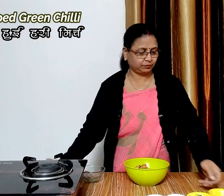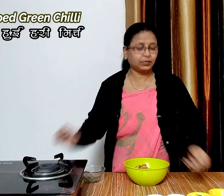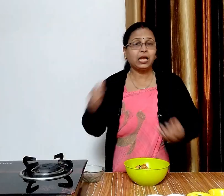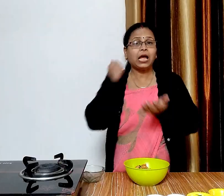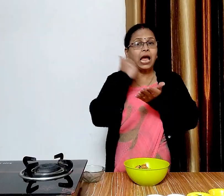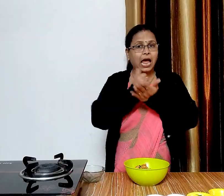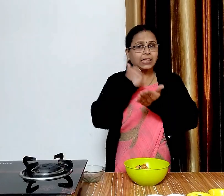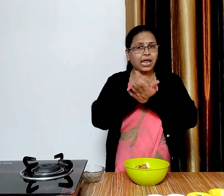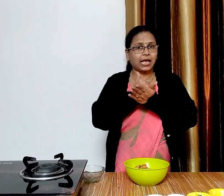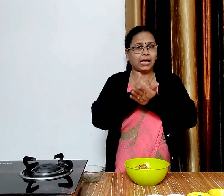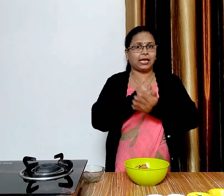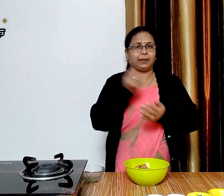बारीक कटा हुआ अद्रक